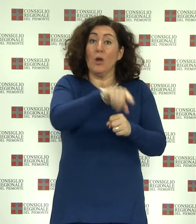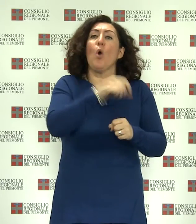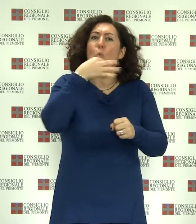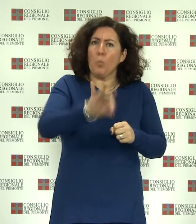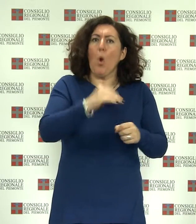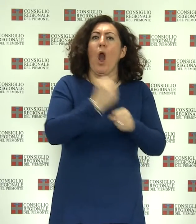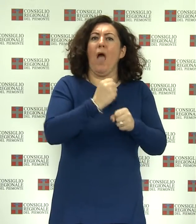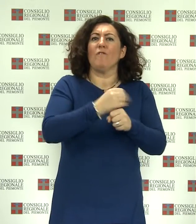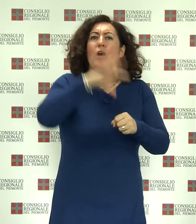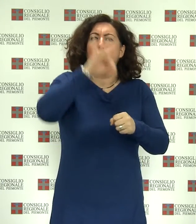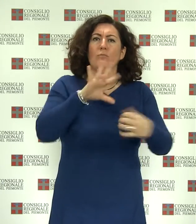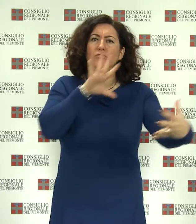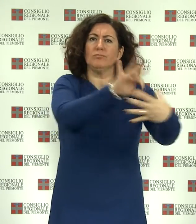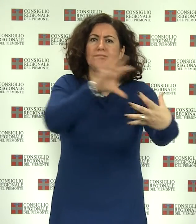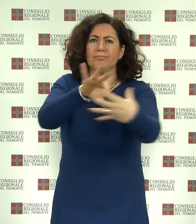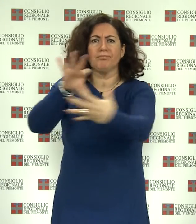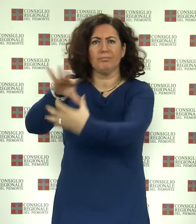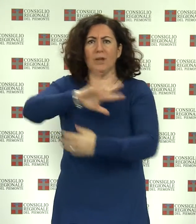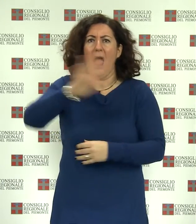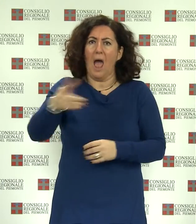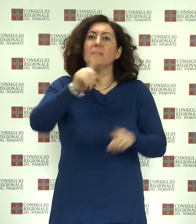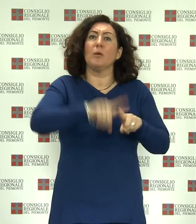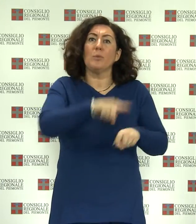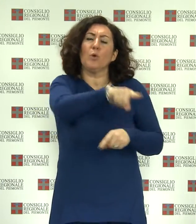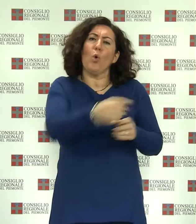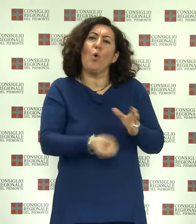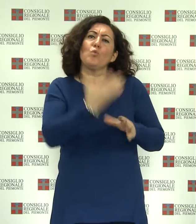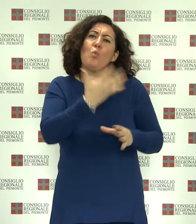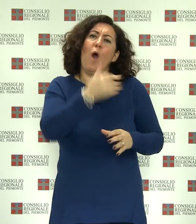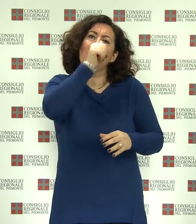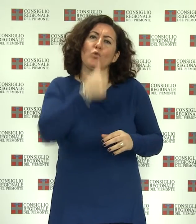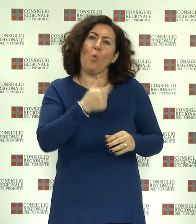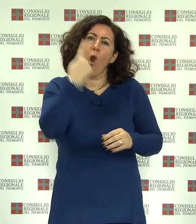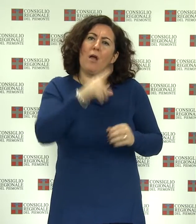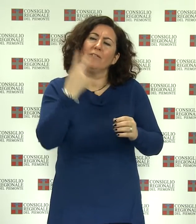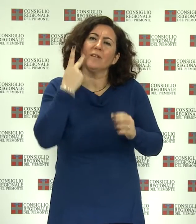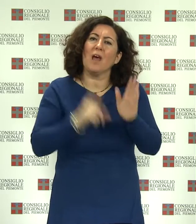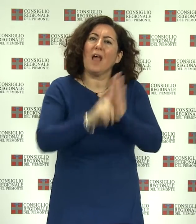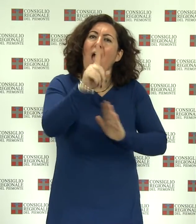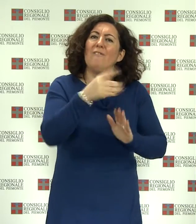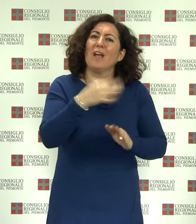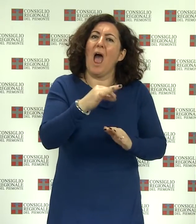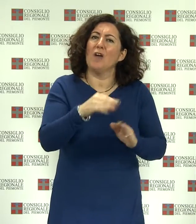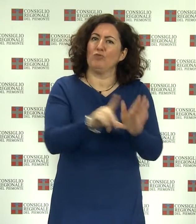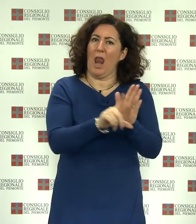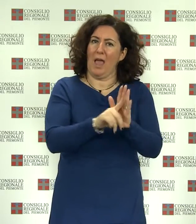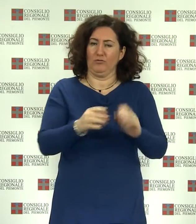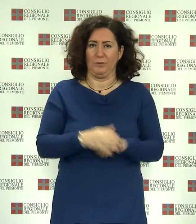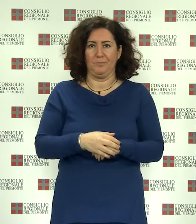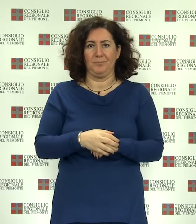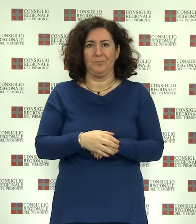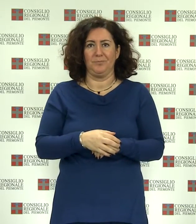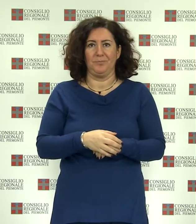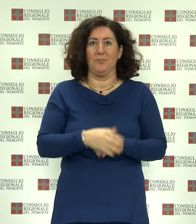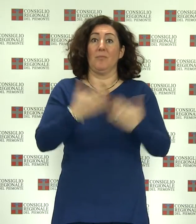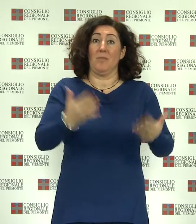avrà nuovi compiti sulla valutazione dell'efficacia delle leggi In copertina Irap più cara per banche,